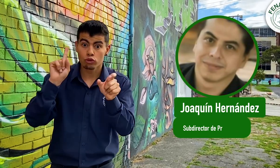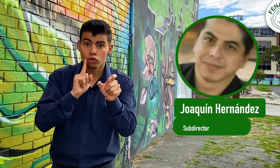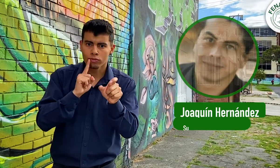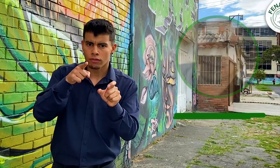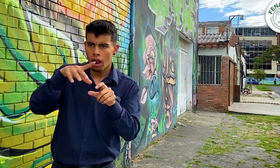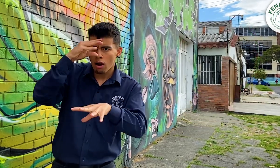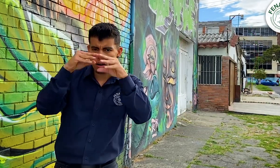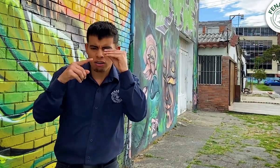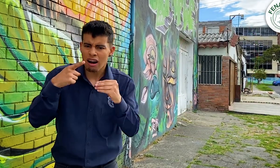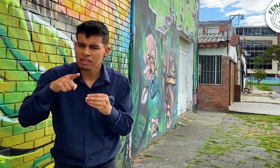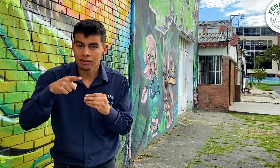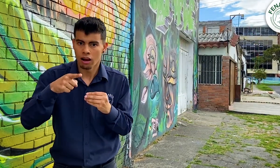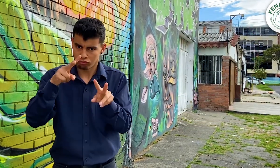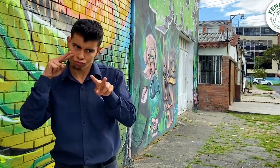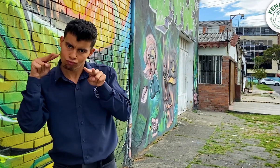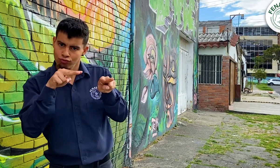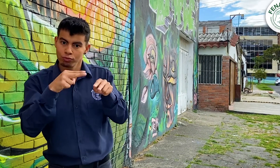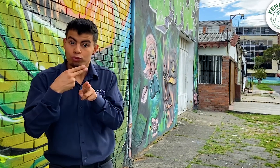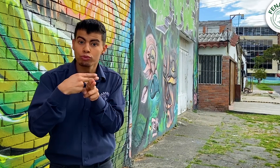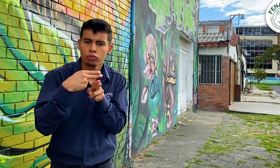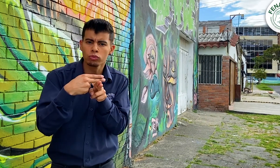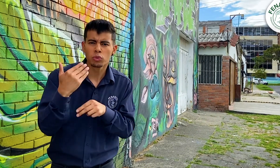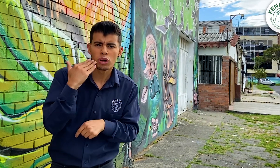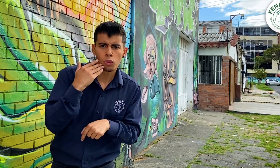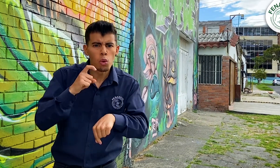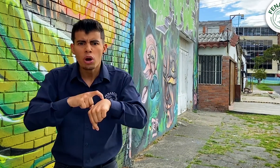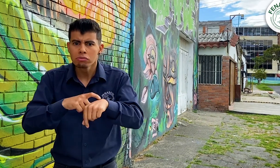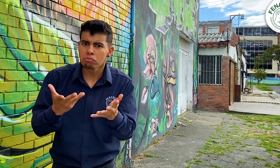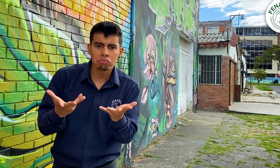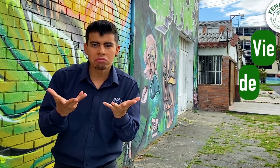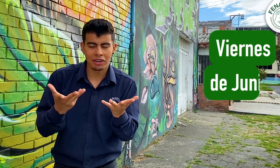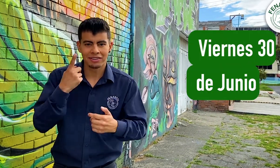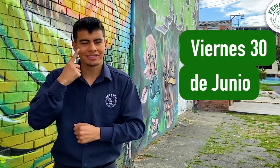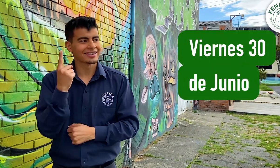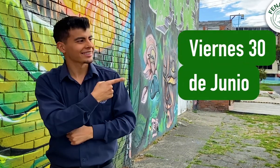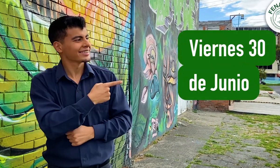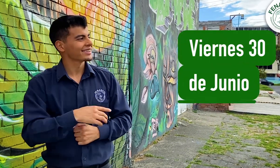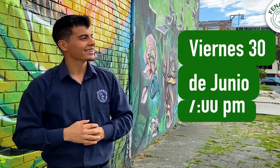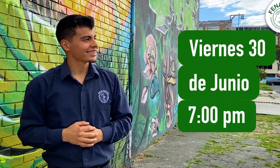Todas las personas sordas podemos aprender de este tema, así que tienes una cita este día. Miremos cuándo es.